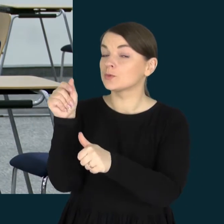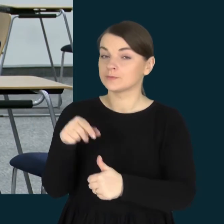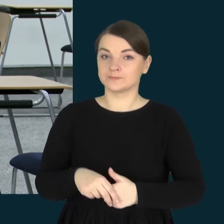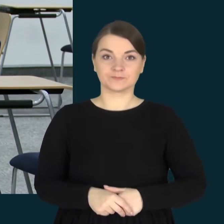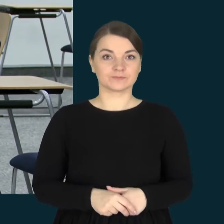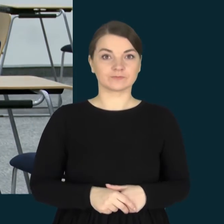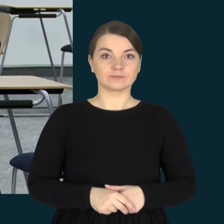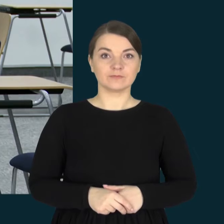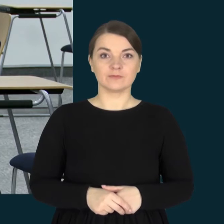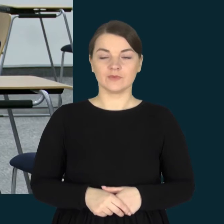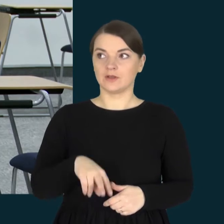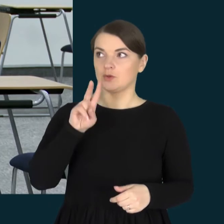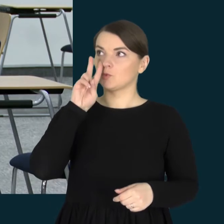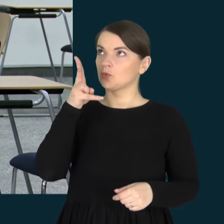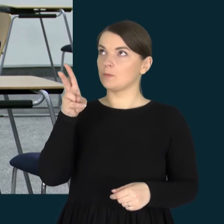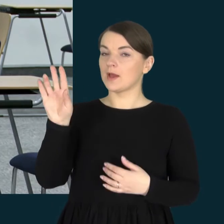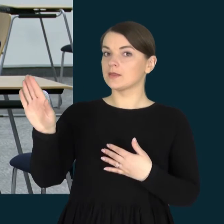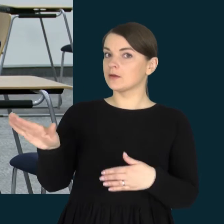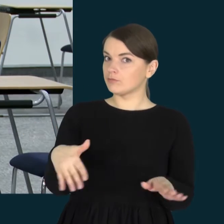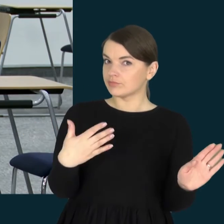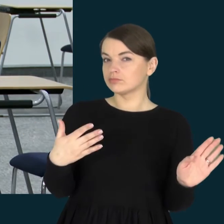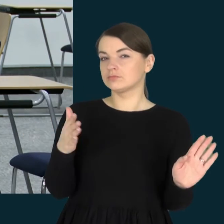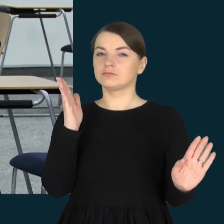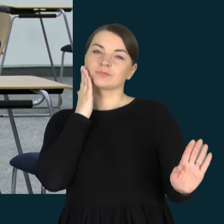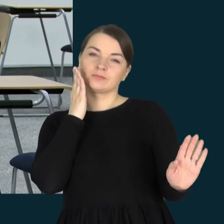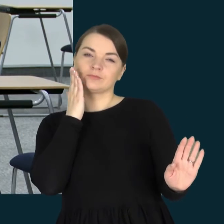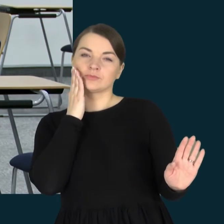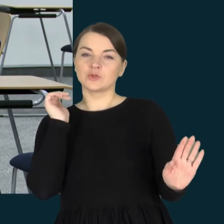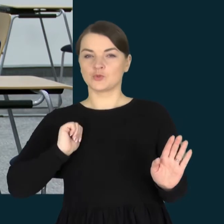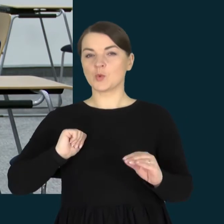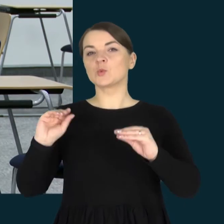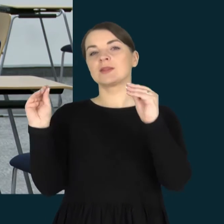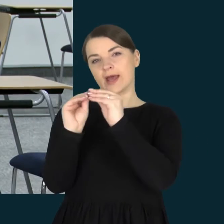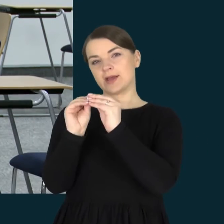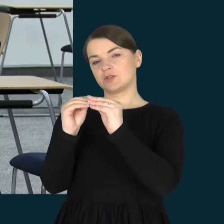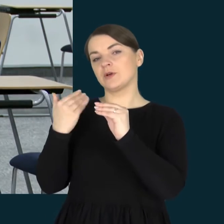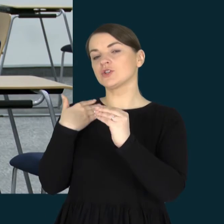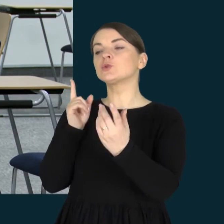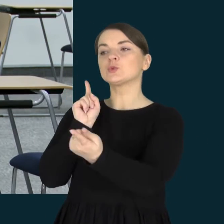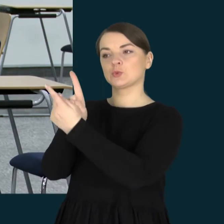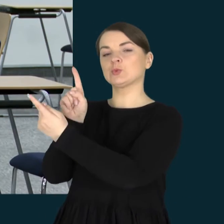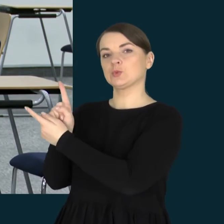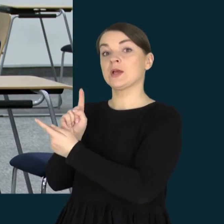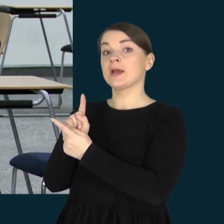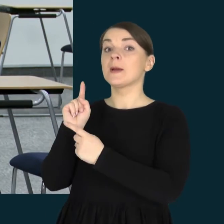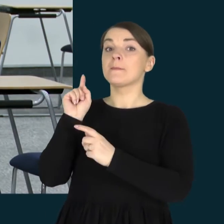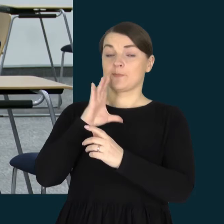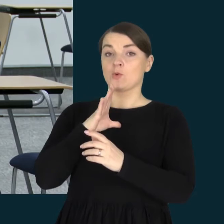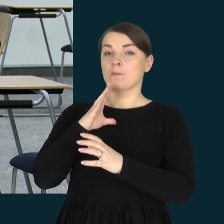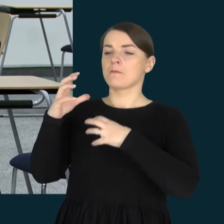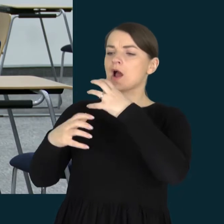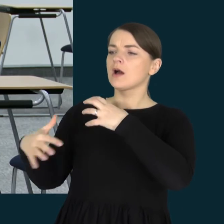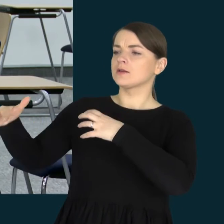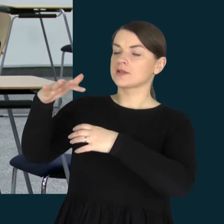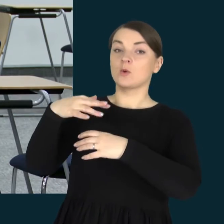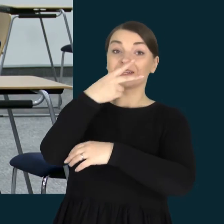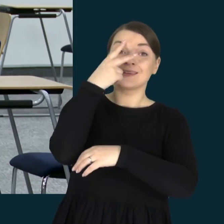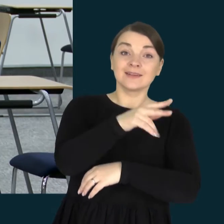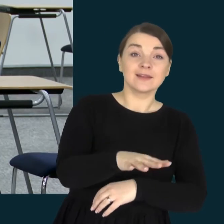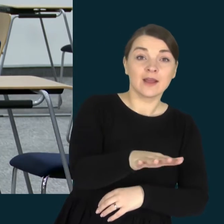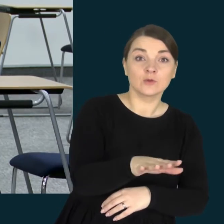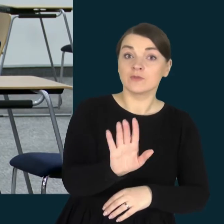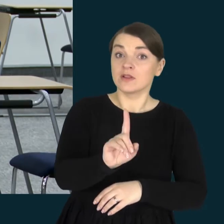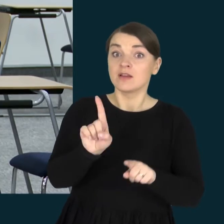jau praėdų metai, apie dešimt žmonių tikrai aš esu sutikosi iš viso pasaulio, ne tik iš Lietuvos,